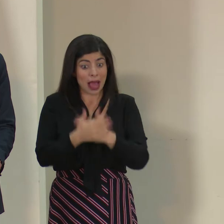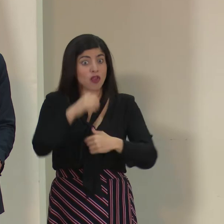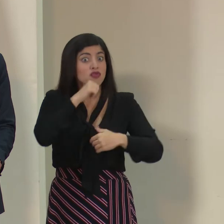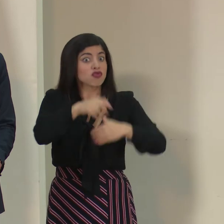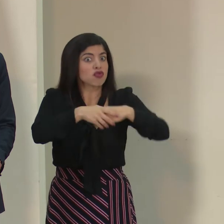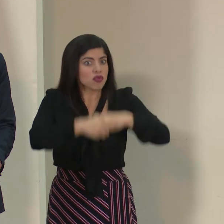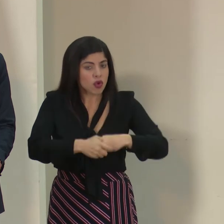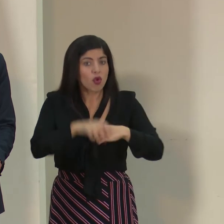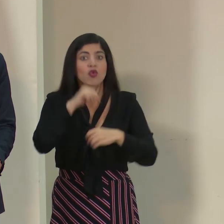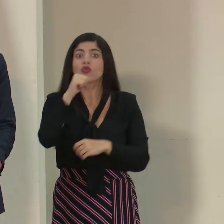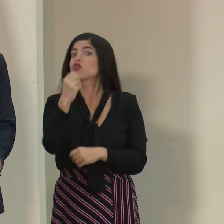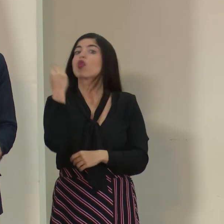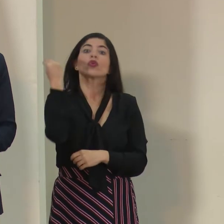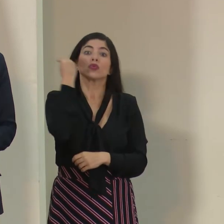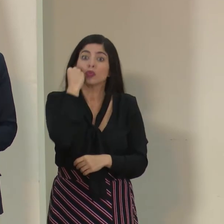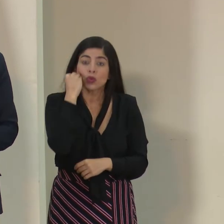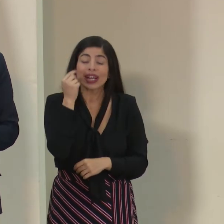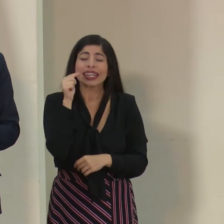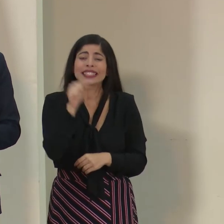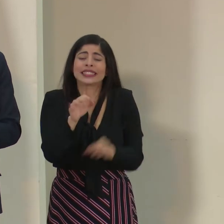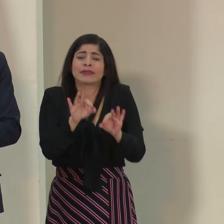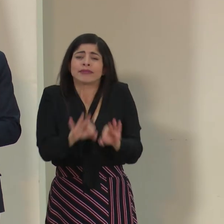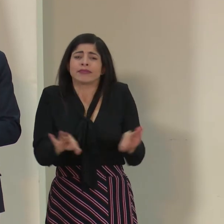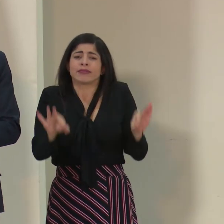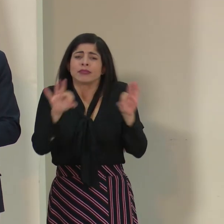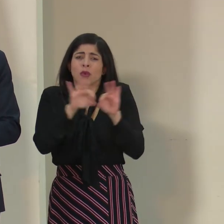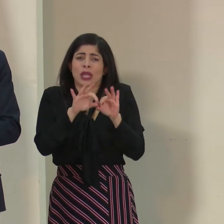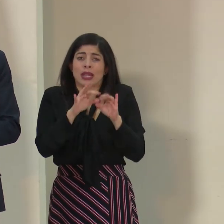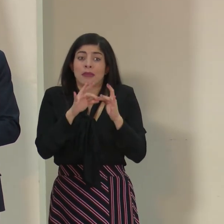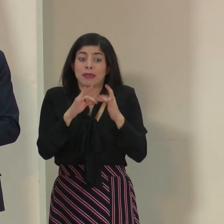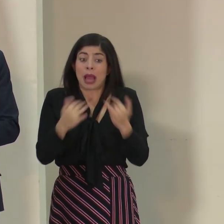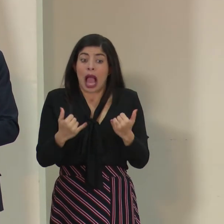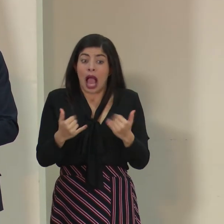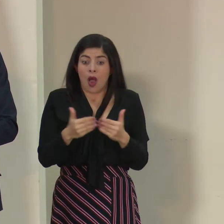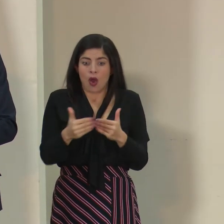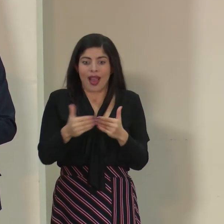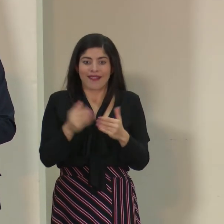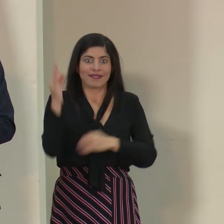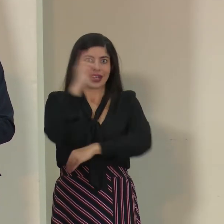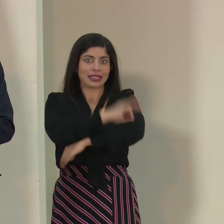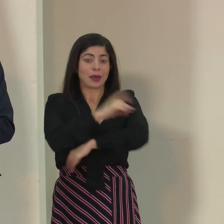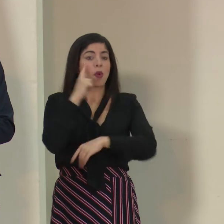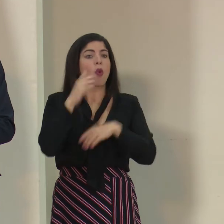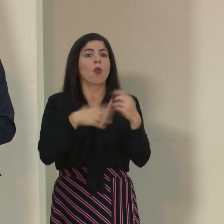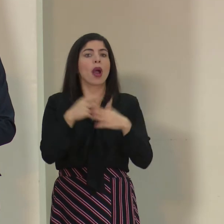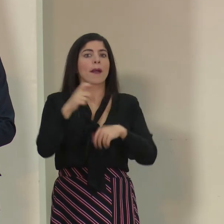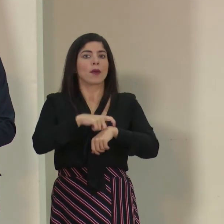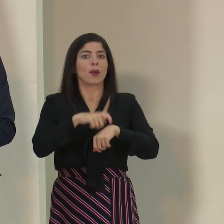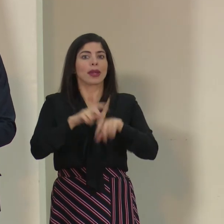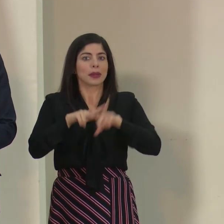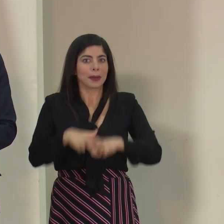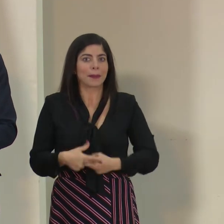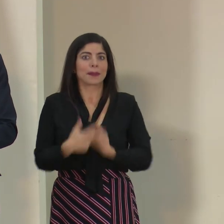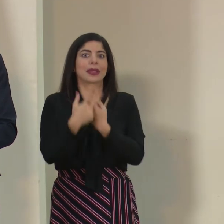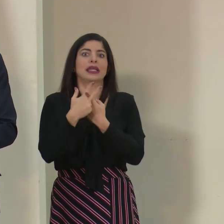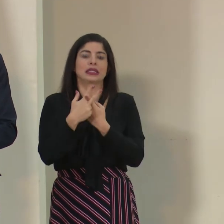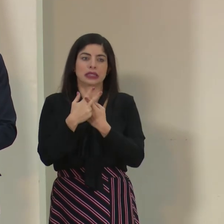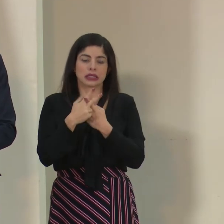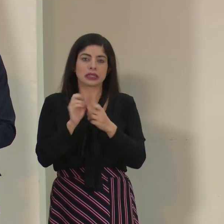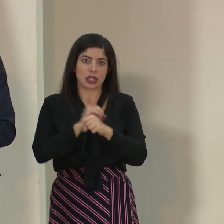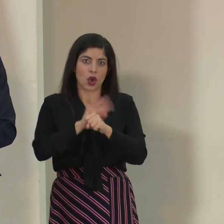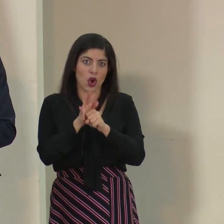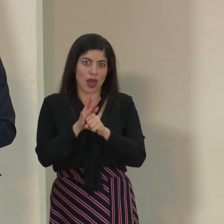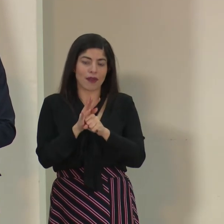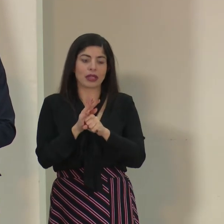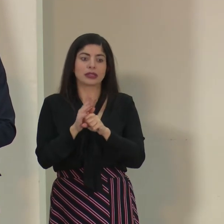saludo, no dar el beso, es sumamente importante, como le digo, especialmente en este periodo que puede ser que en cualquier momento empecemos con casos o que tengamos un caso